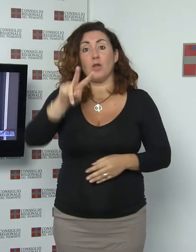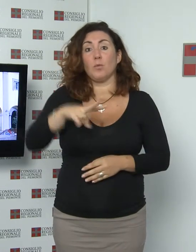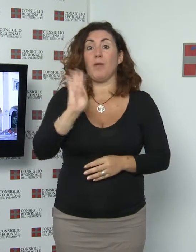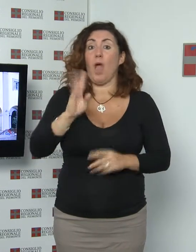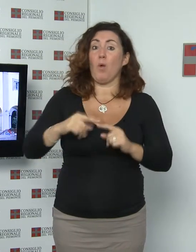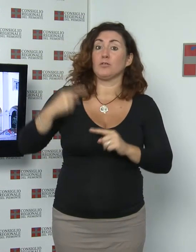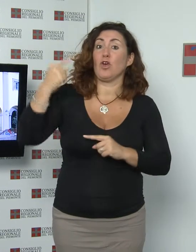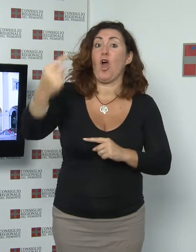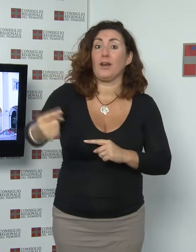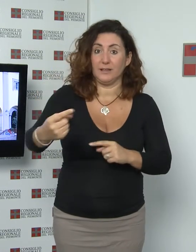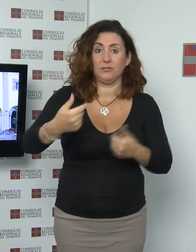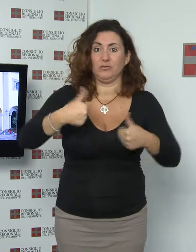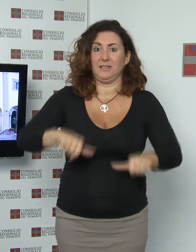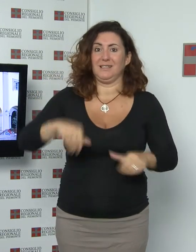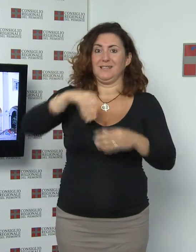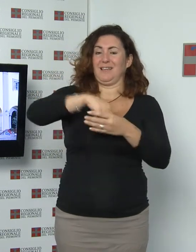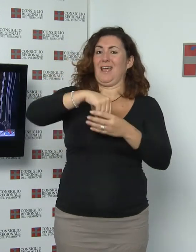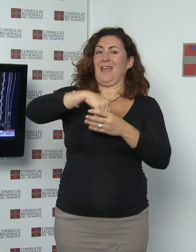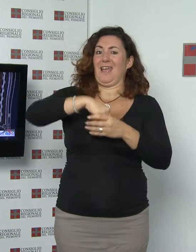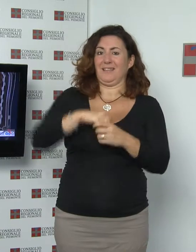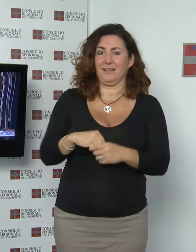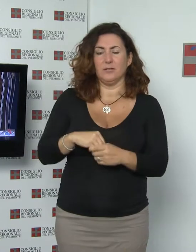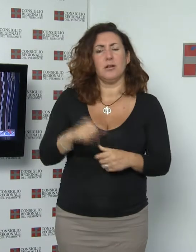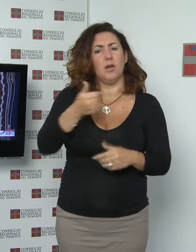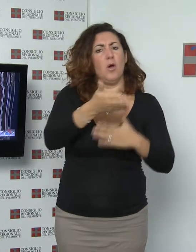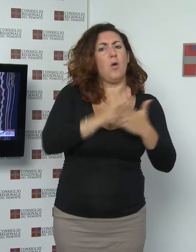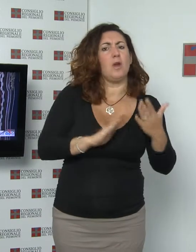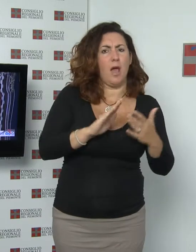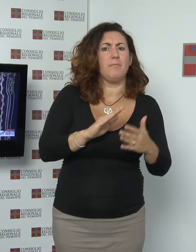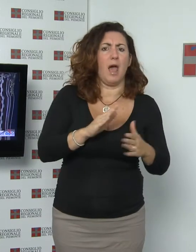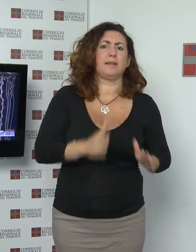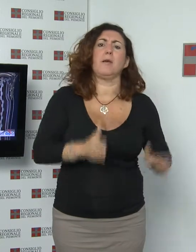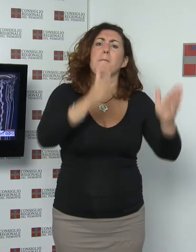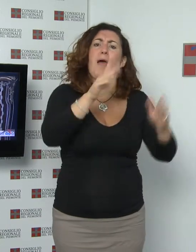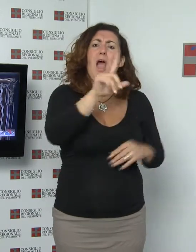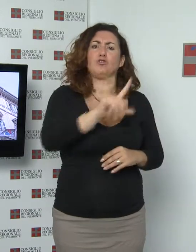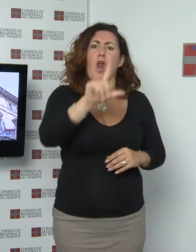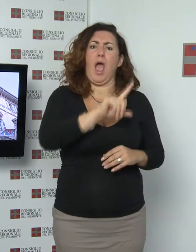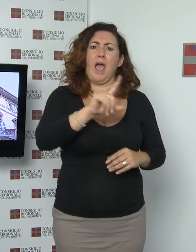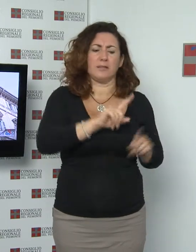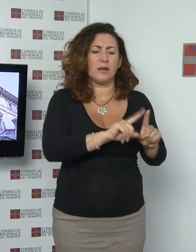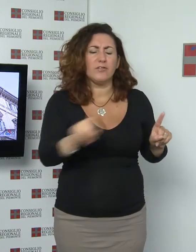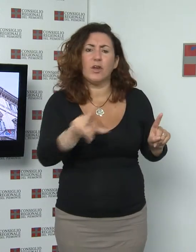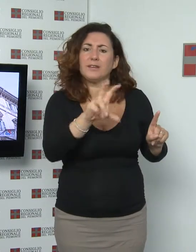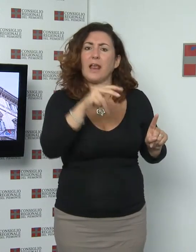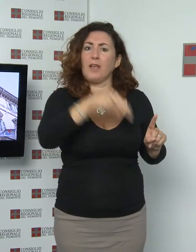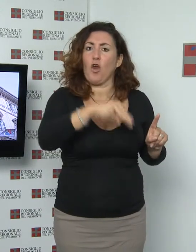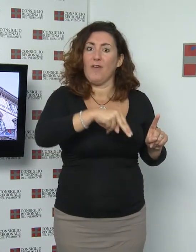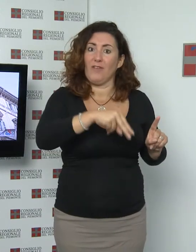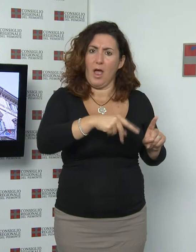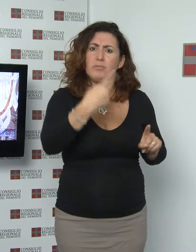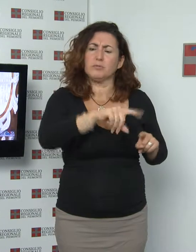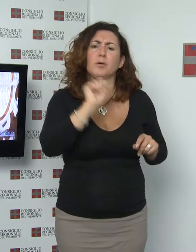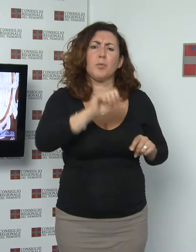nella sua sede. Una parte dell'esposizione sarà ospitata a Palazzo Lascaris fino al 30 novembre. Qui si